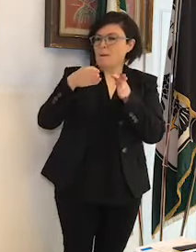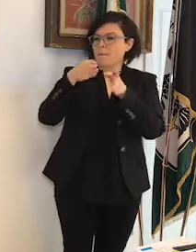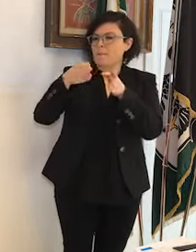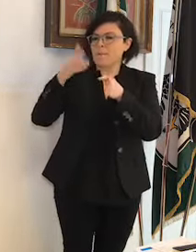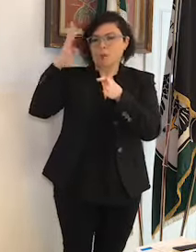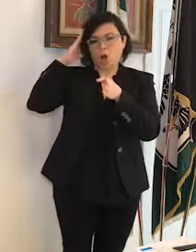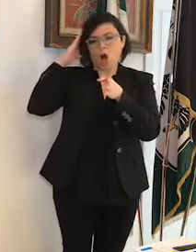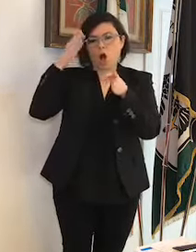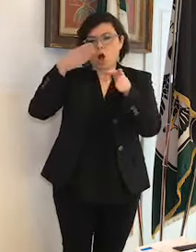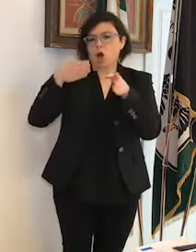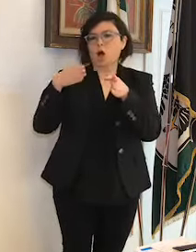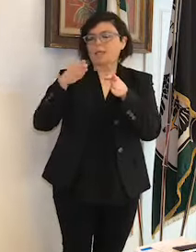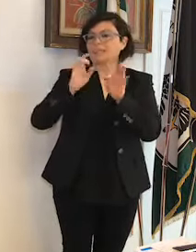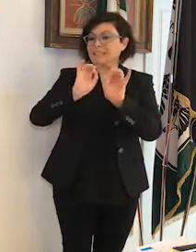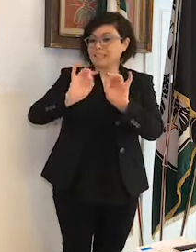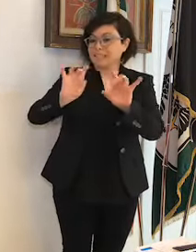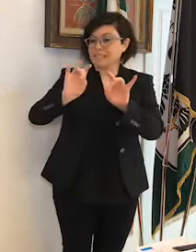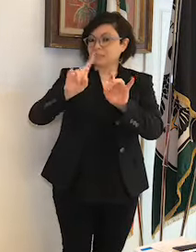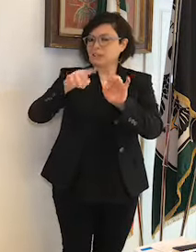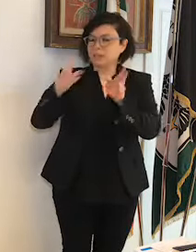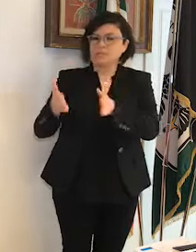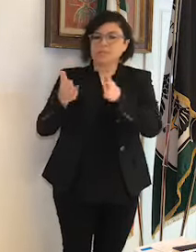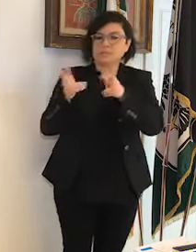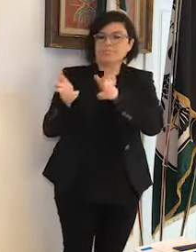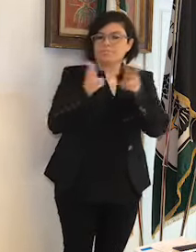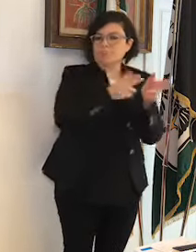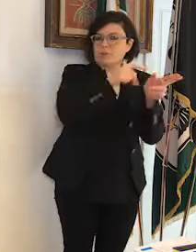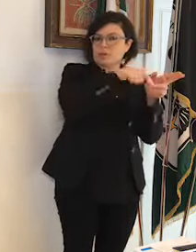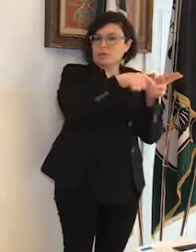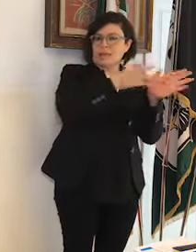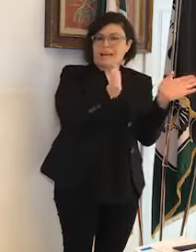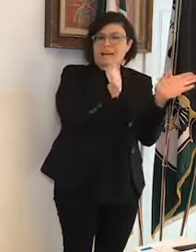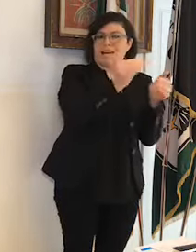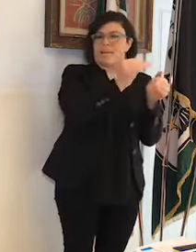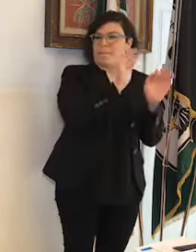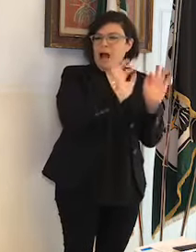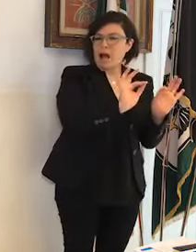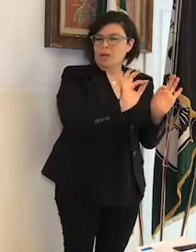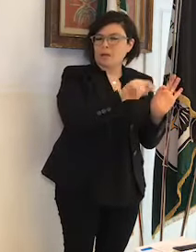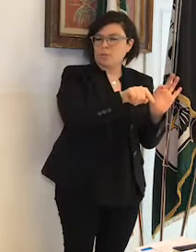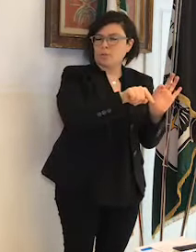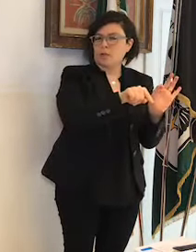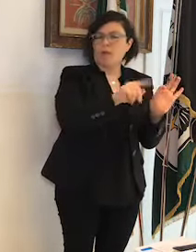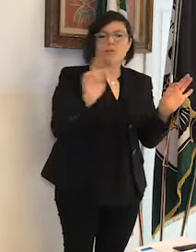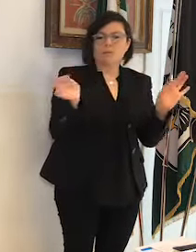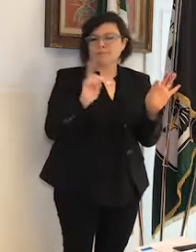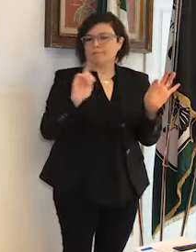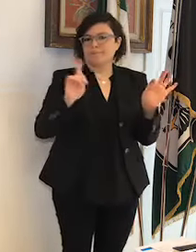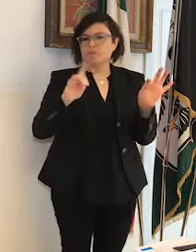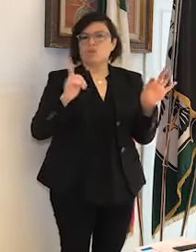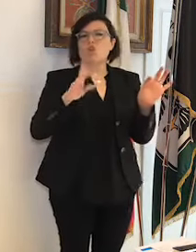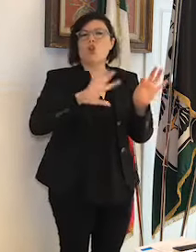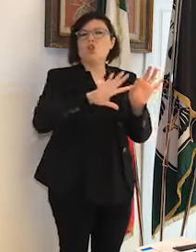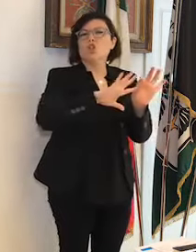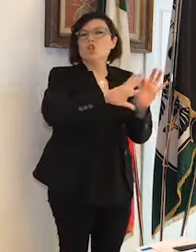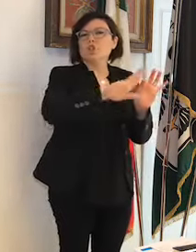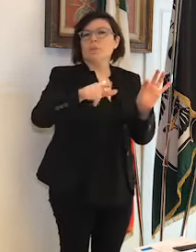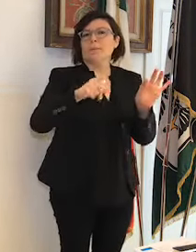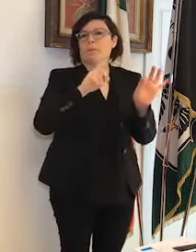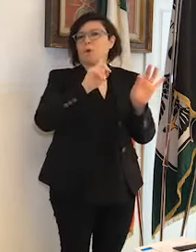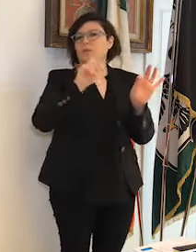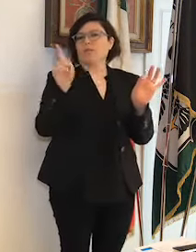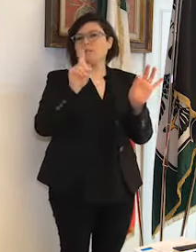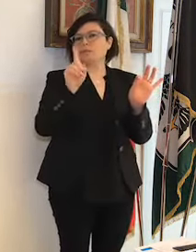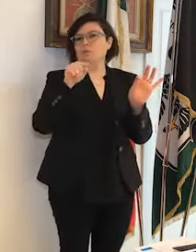-19. Allora, non c'è nessuno spostamento di reparti, non c'è nessuno scippo, la dimostrazione sta nella